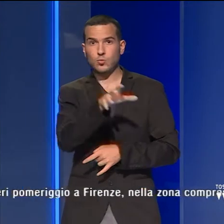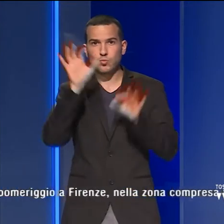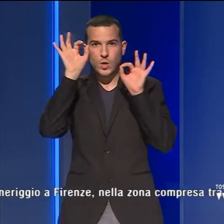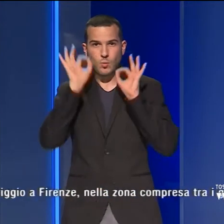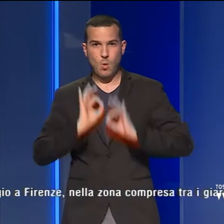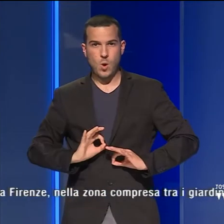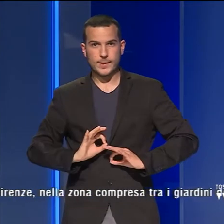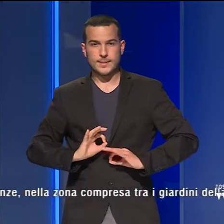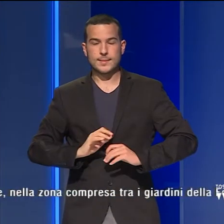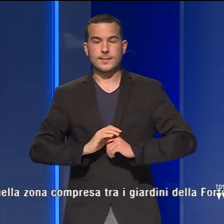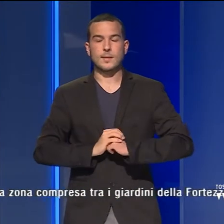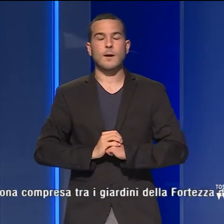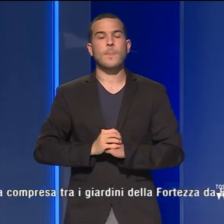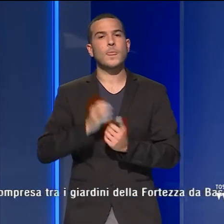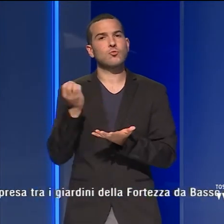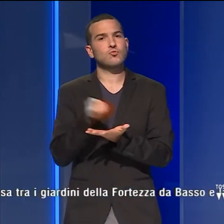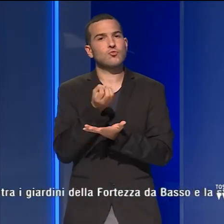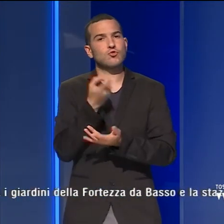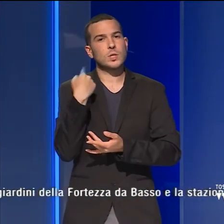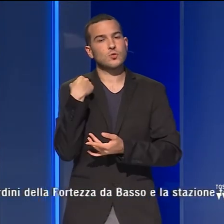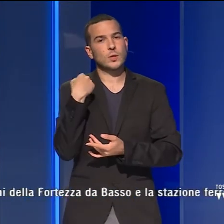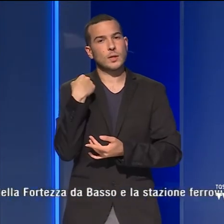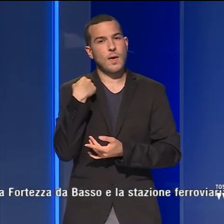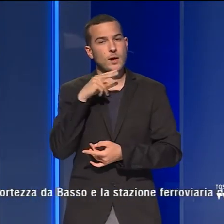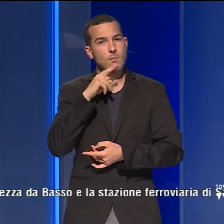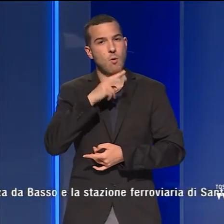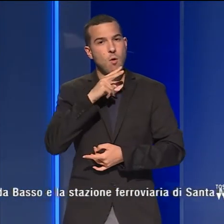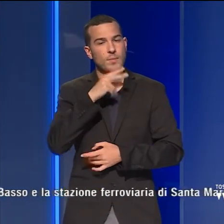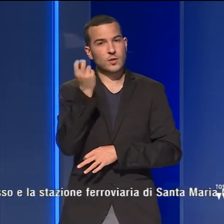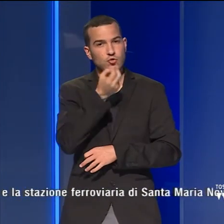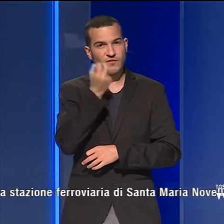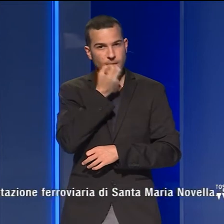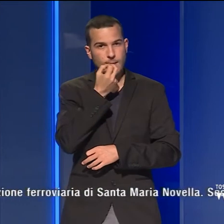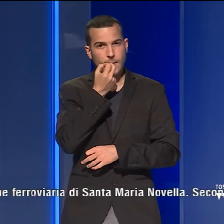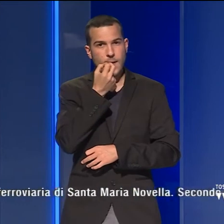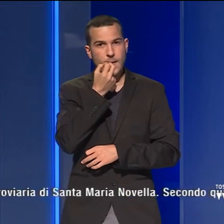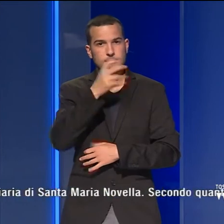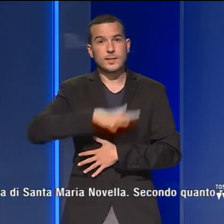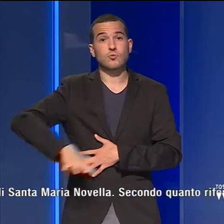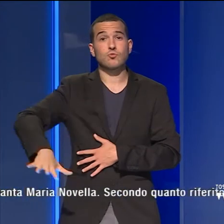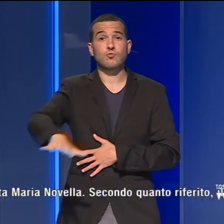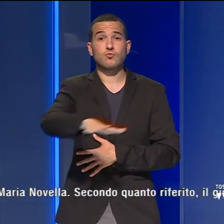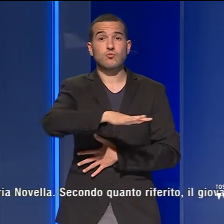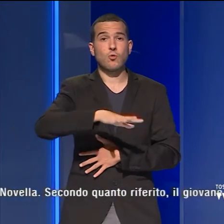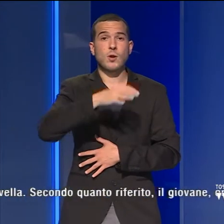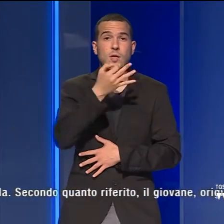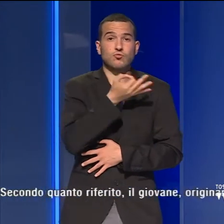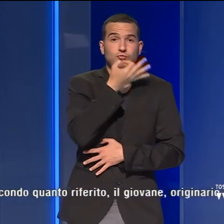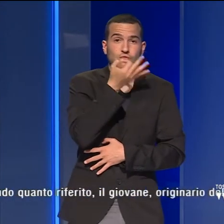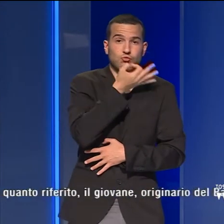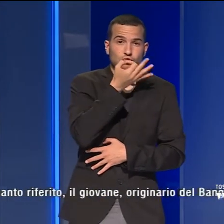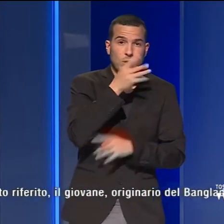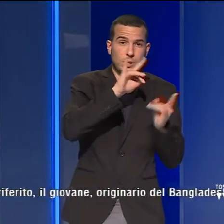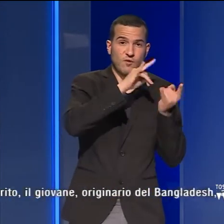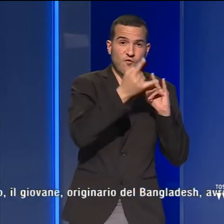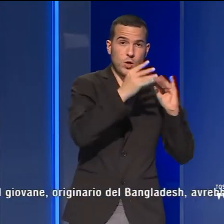polizia. L'episodio è avvenuto ieri pomeriggio a Firenze, nella zona tra i giardini della